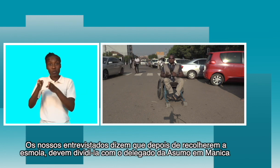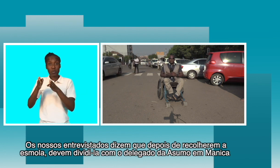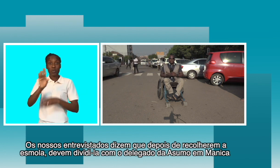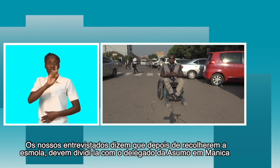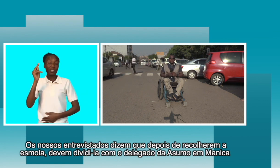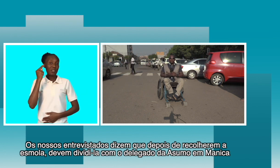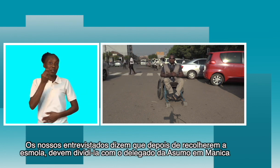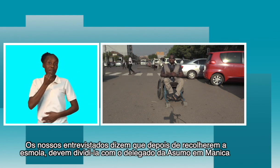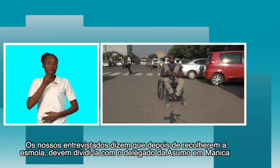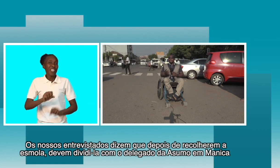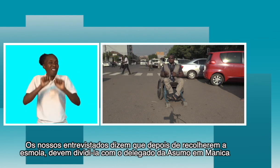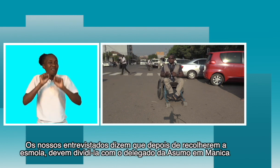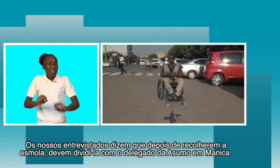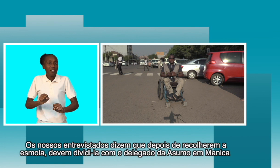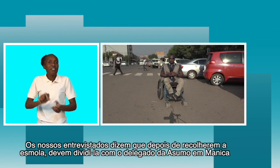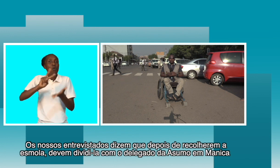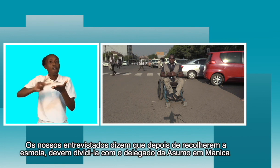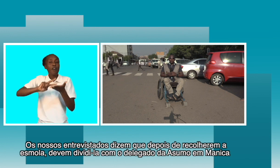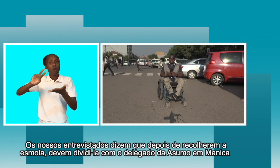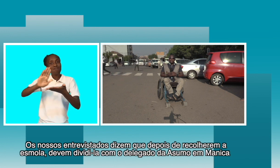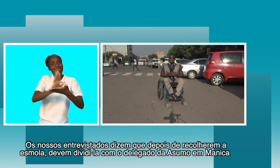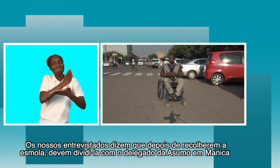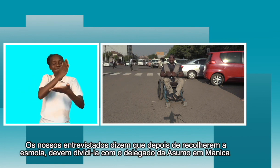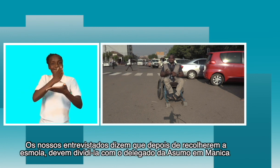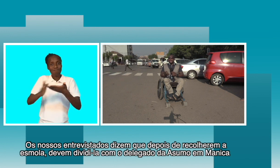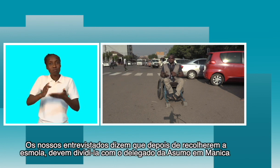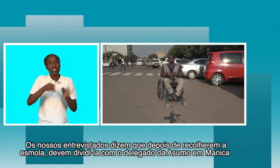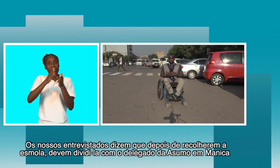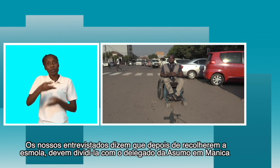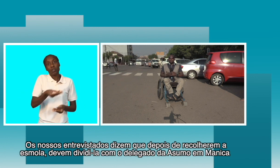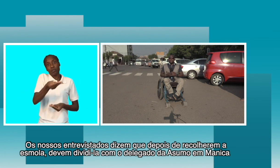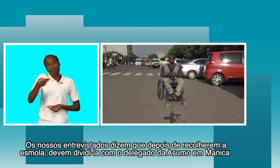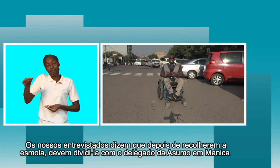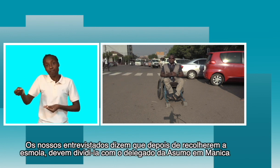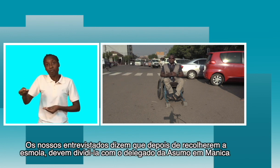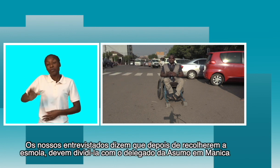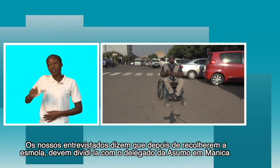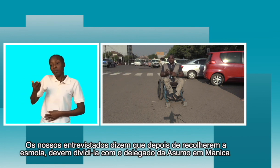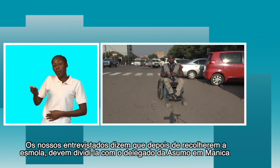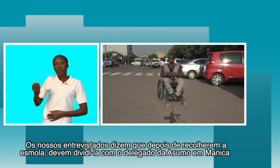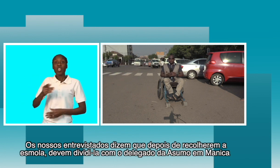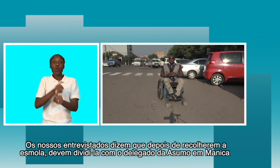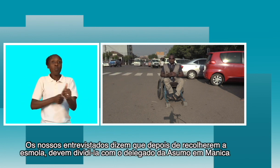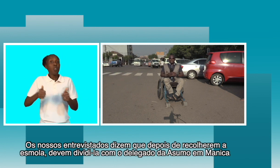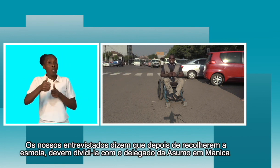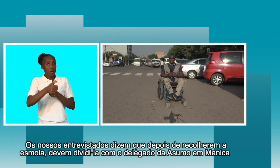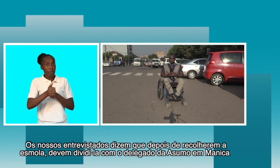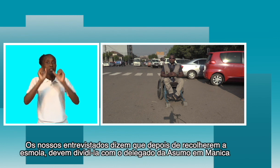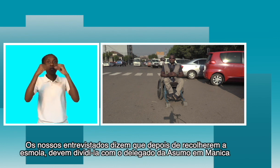com licença auditiva, deve dividir o valor que é dado na minicidade com o seu delegado da